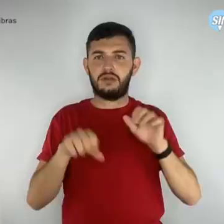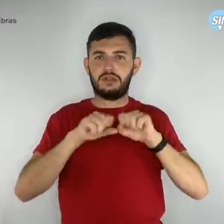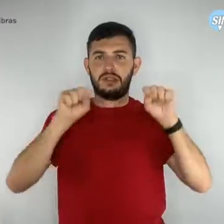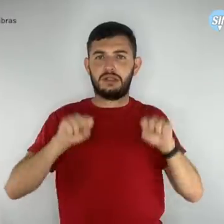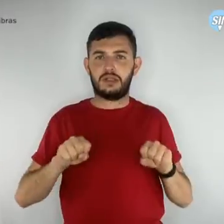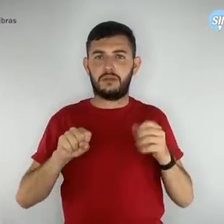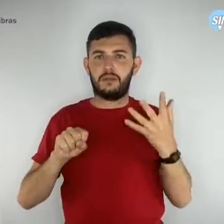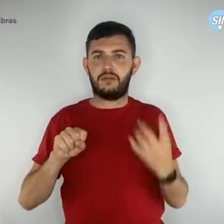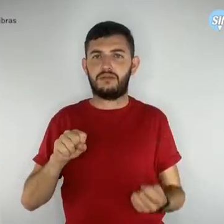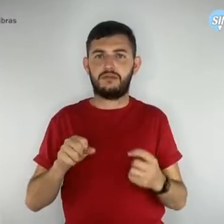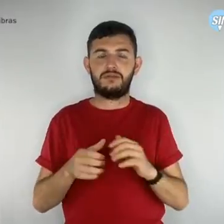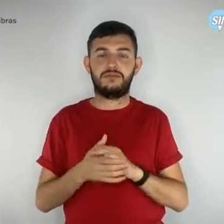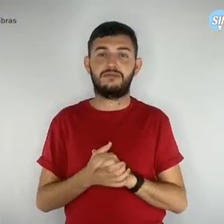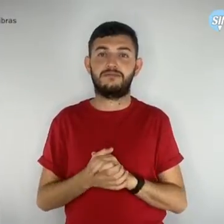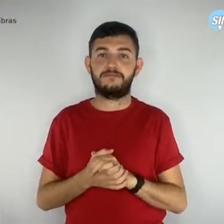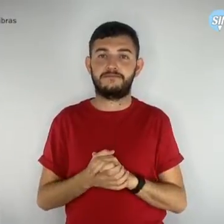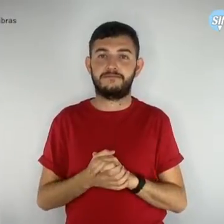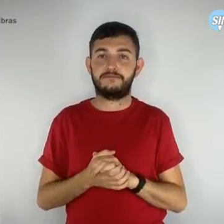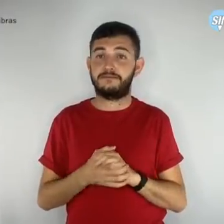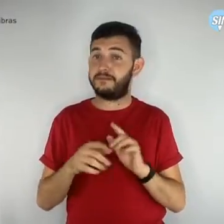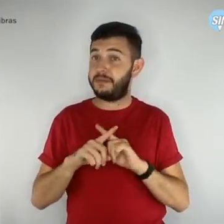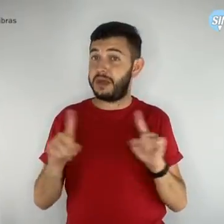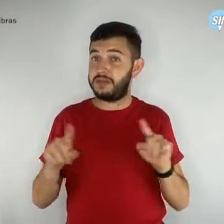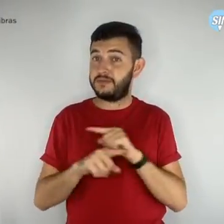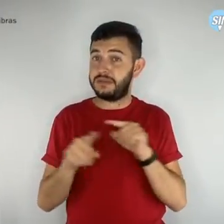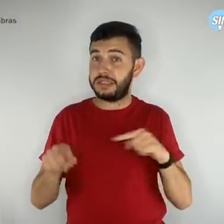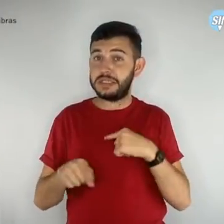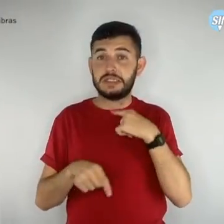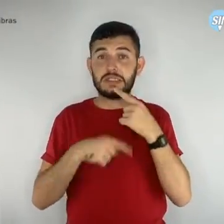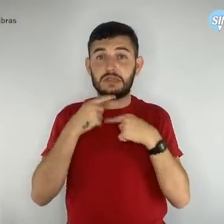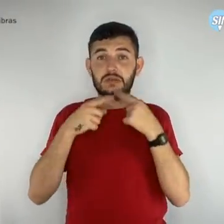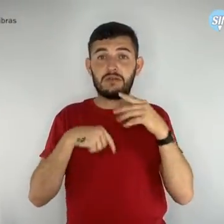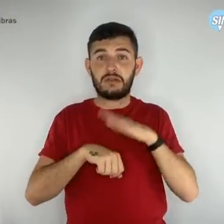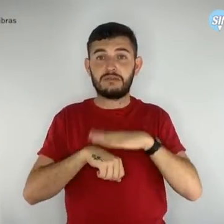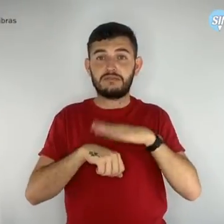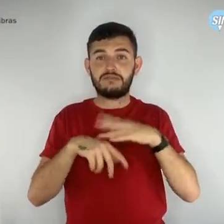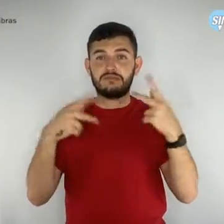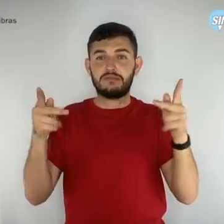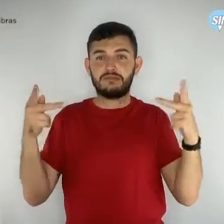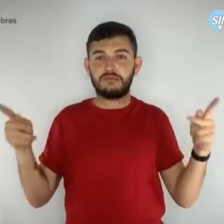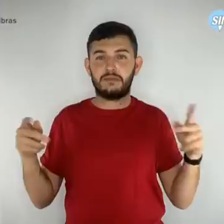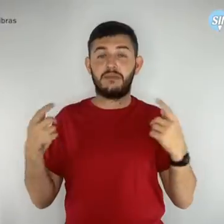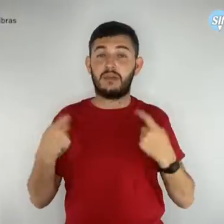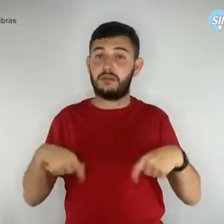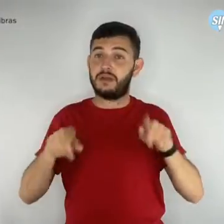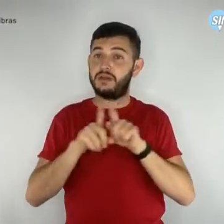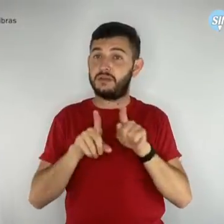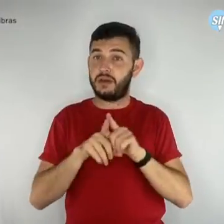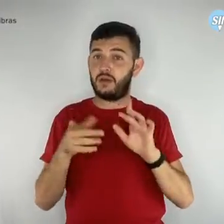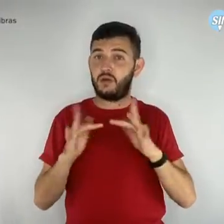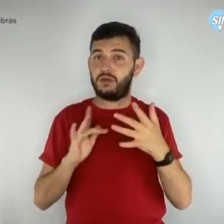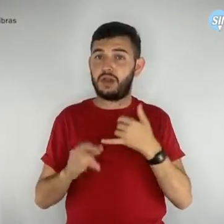Caso tenha alguma dúvida, ligar para este mesmo número de celular do WhatsApp